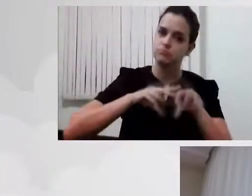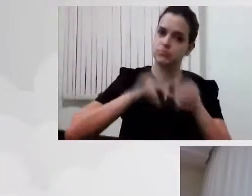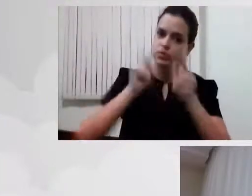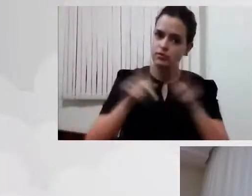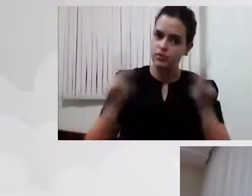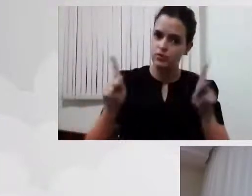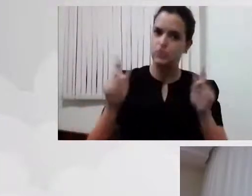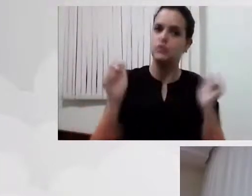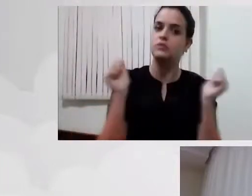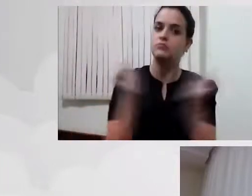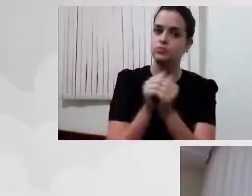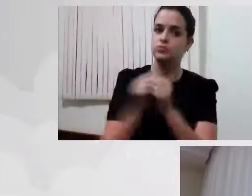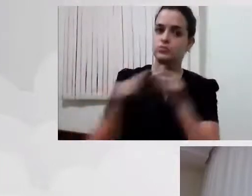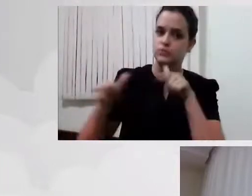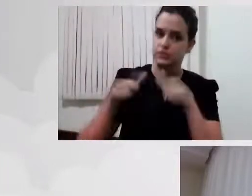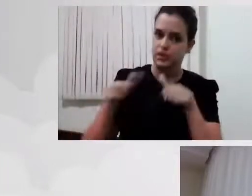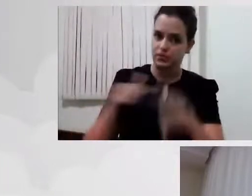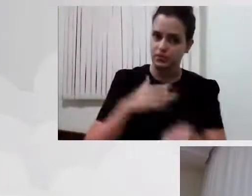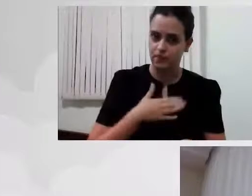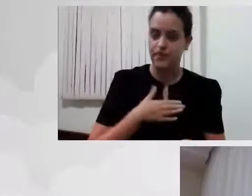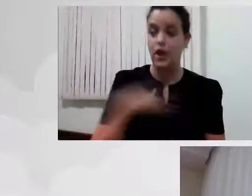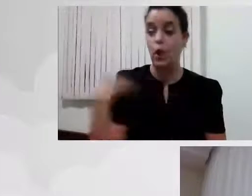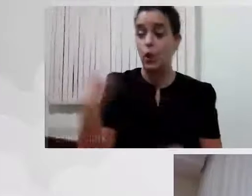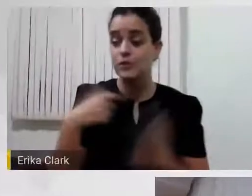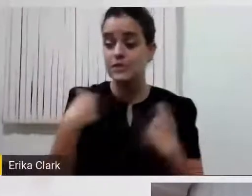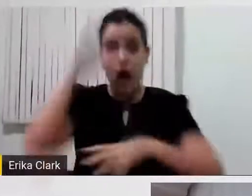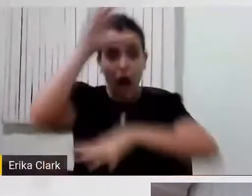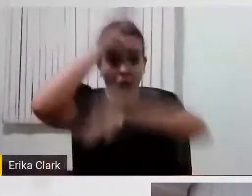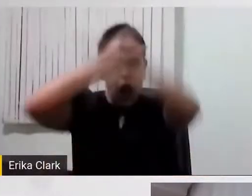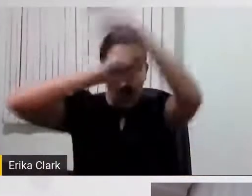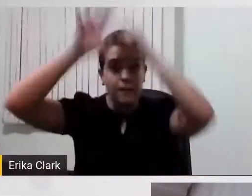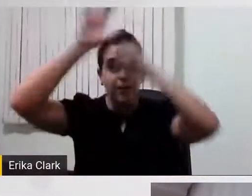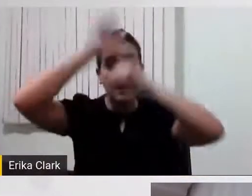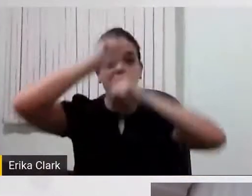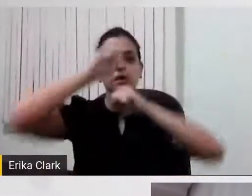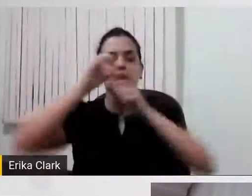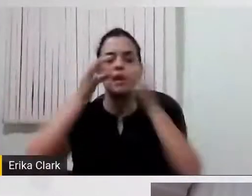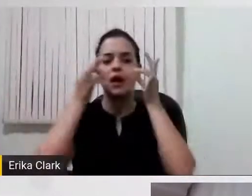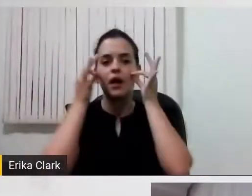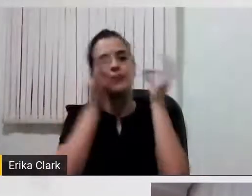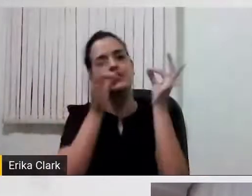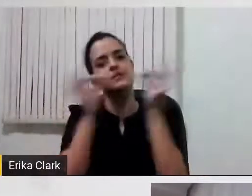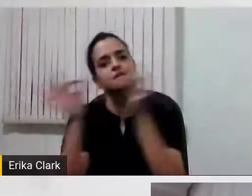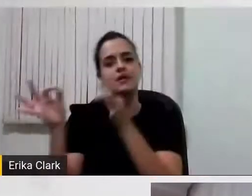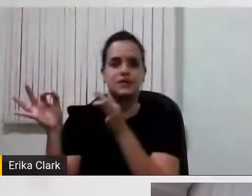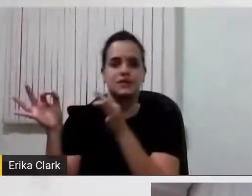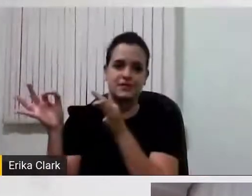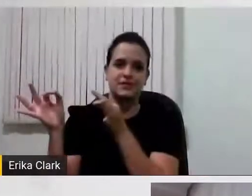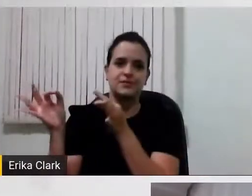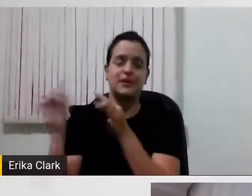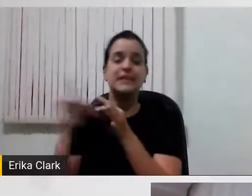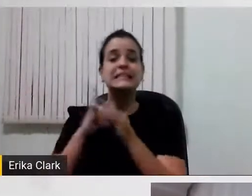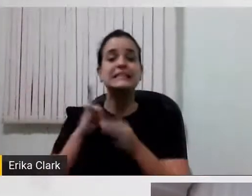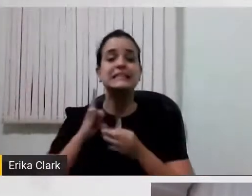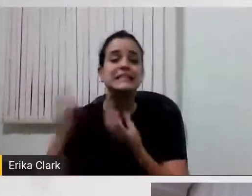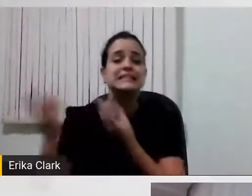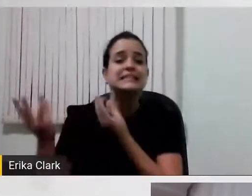aprender a prestar atenção, né? Aprender a prestar atenção, ter essa sensibilidade, esse olhar